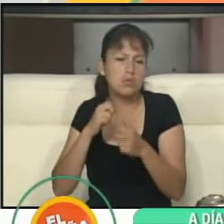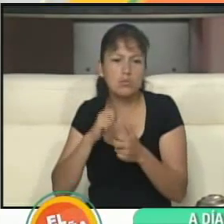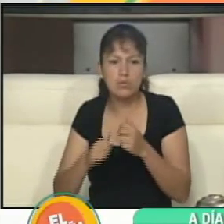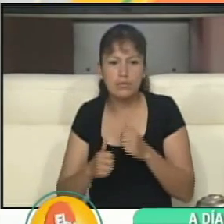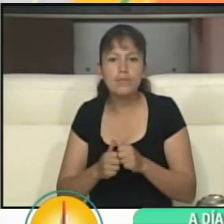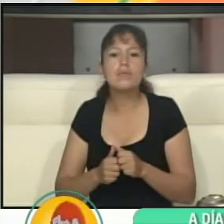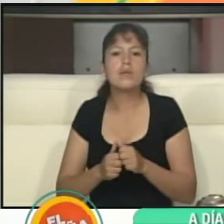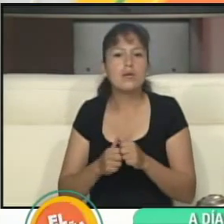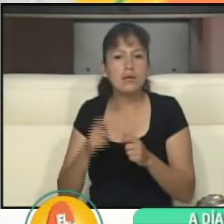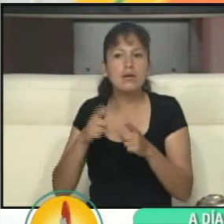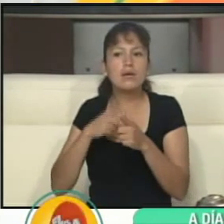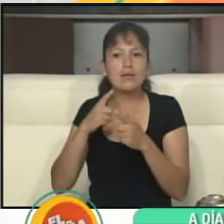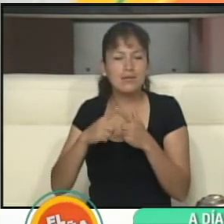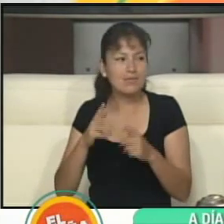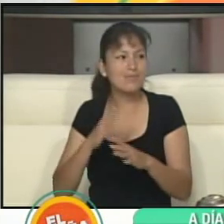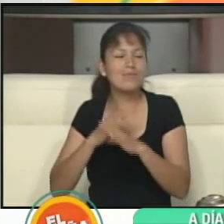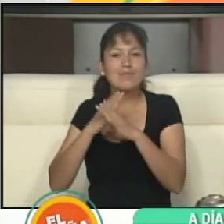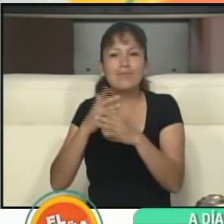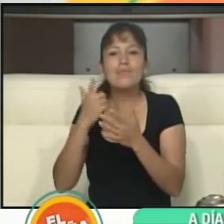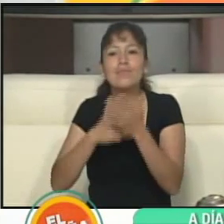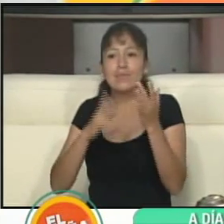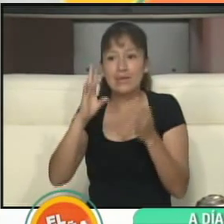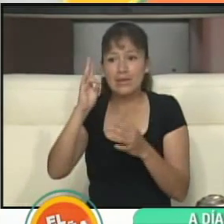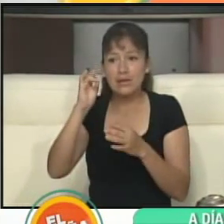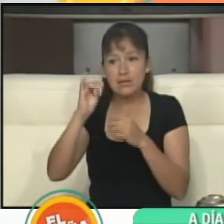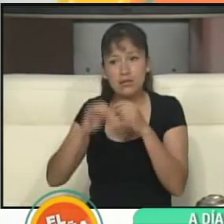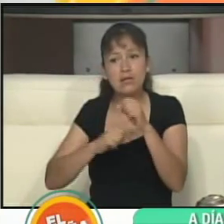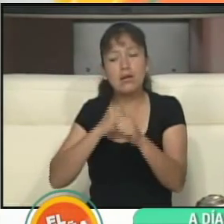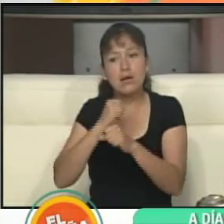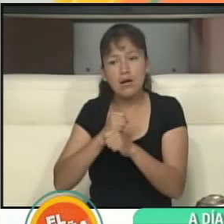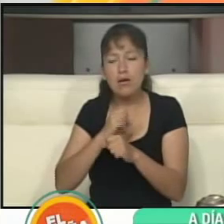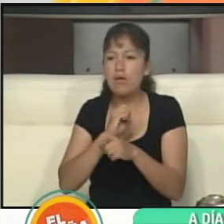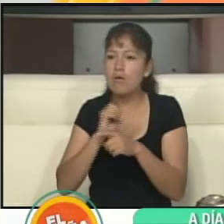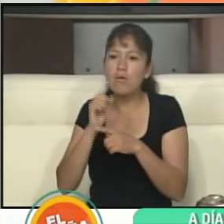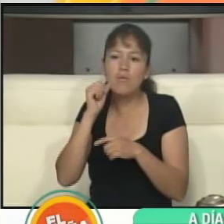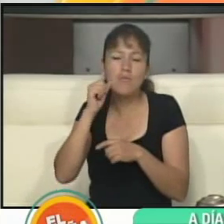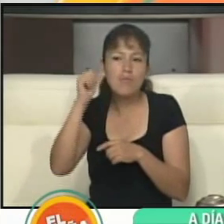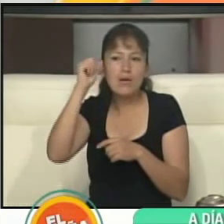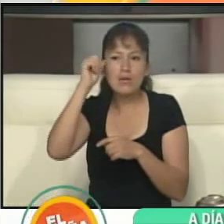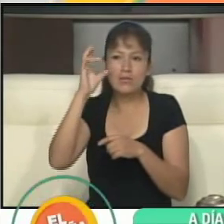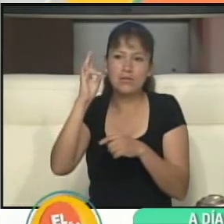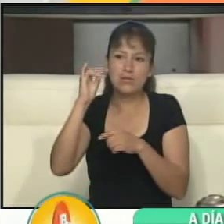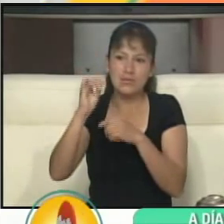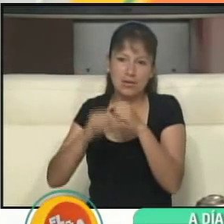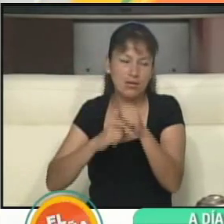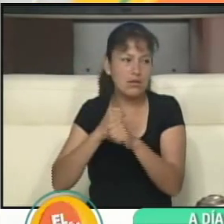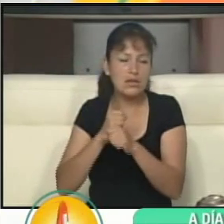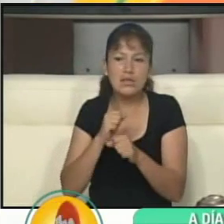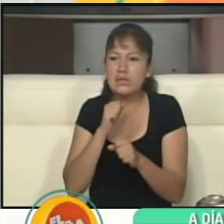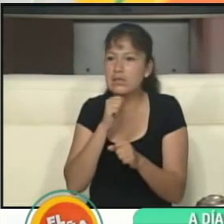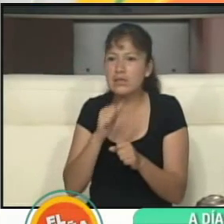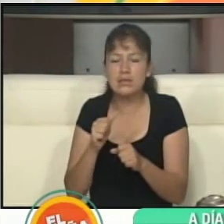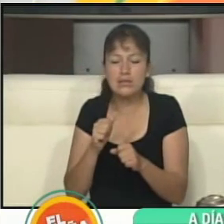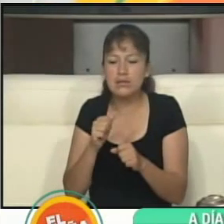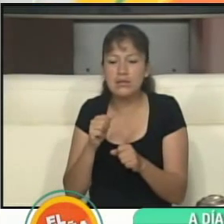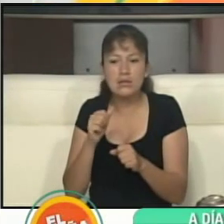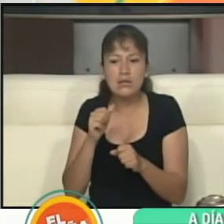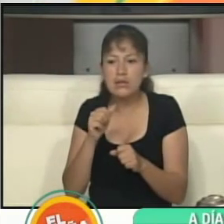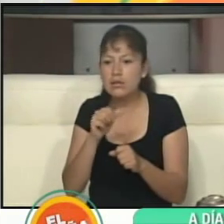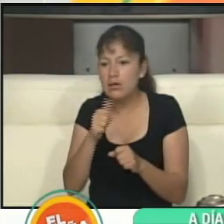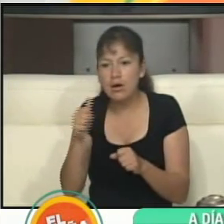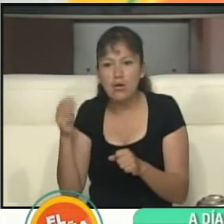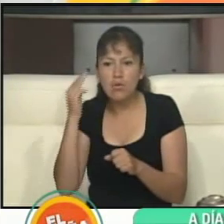están dispensados del voto aquellos que tienen 70 años o son mayores de 70 años sin ningún tipo de excusa, ¿no?